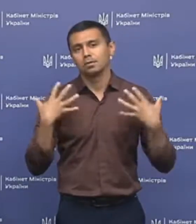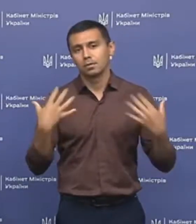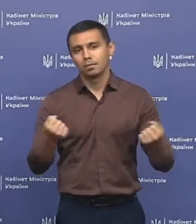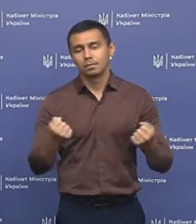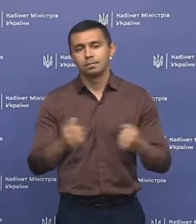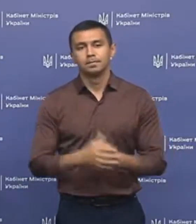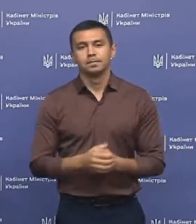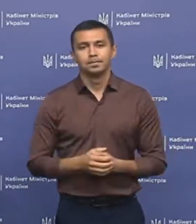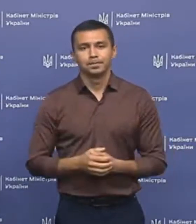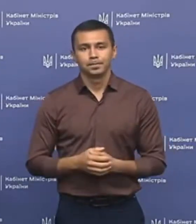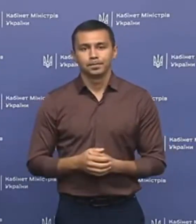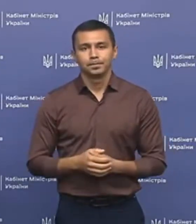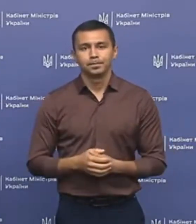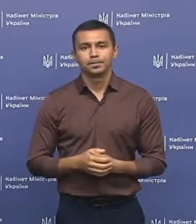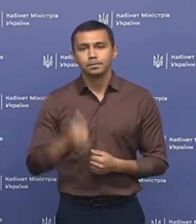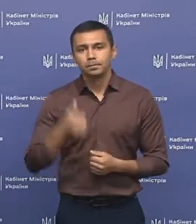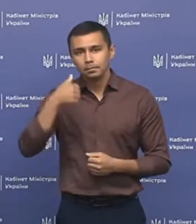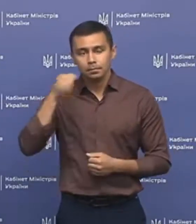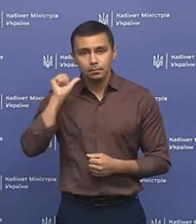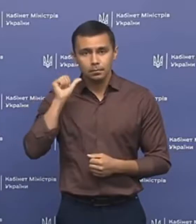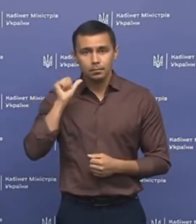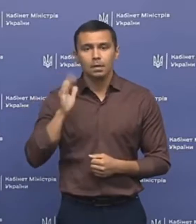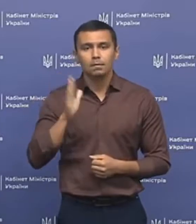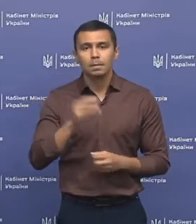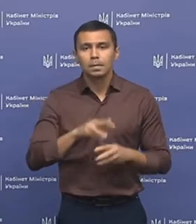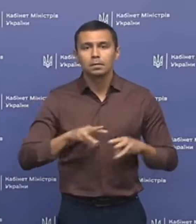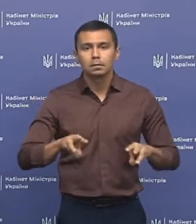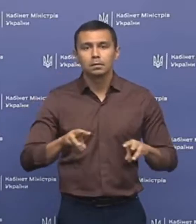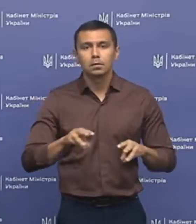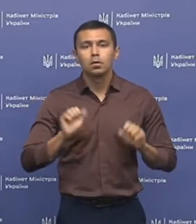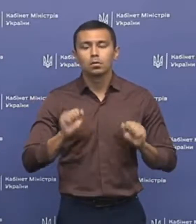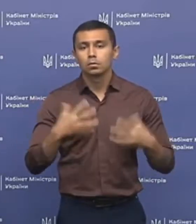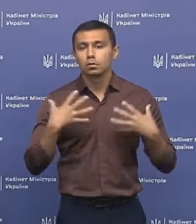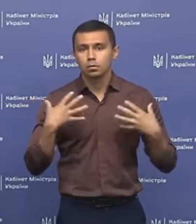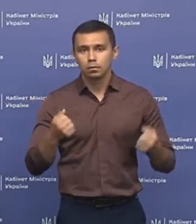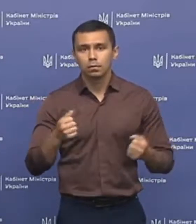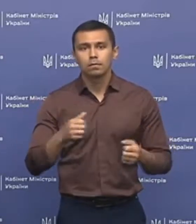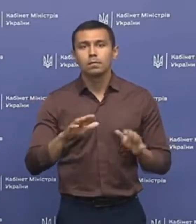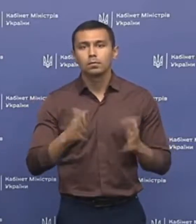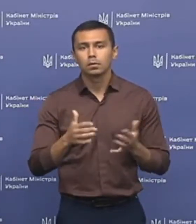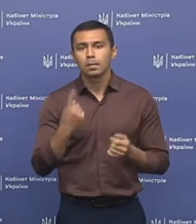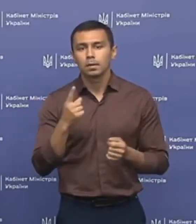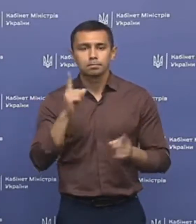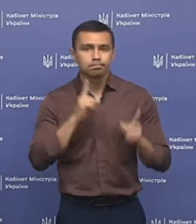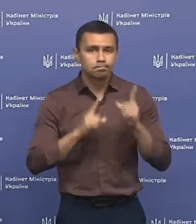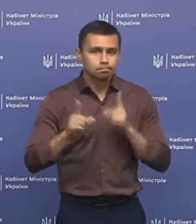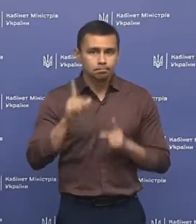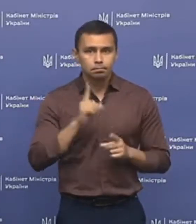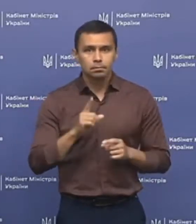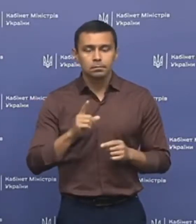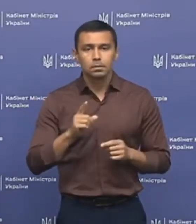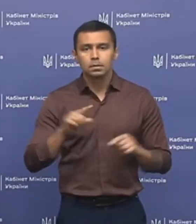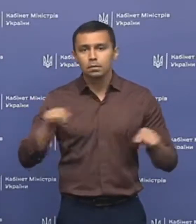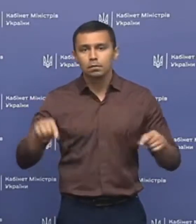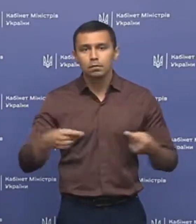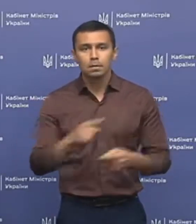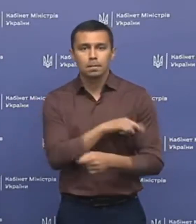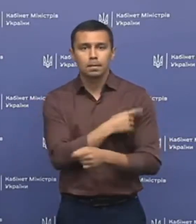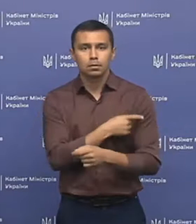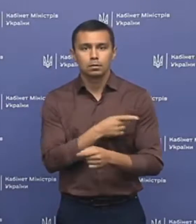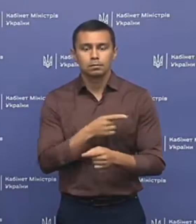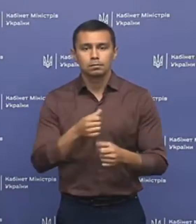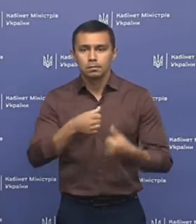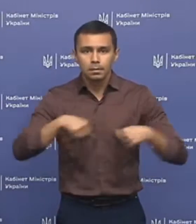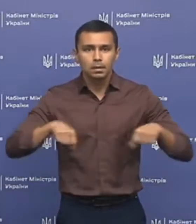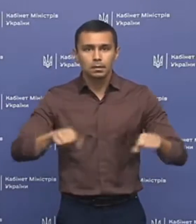здорові! Вчора в Міністерстві охорони здоров'я відбулося перше засідання створеної Медичної